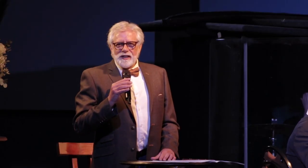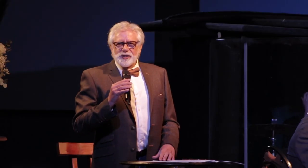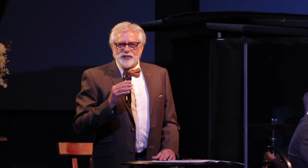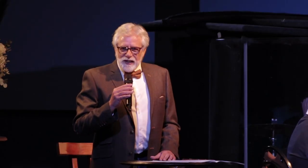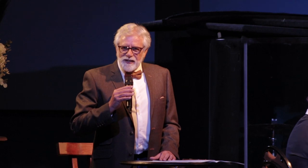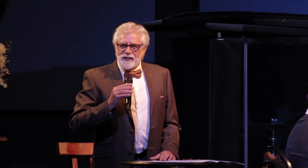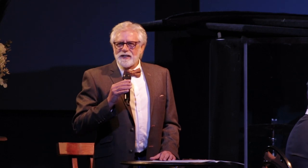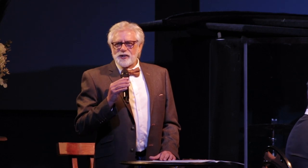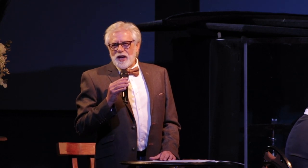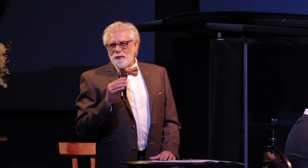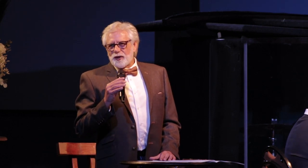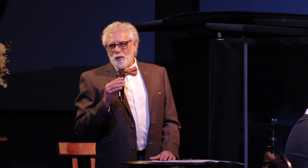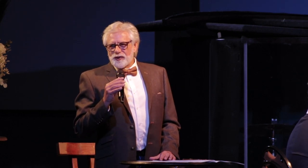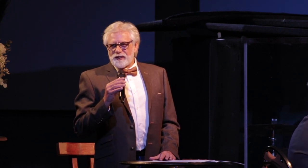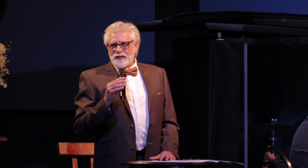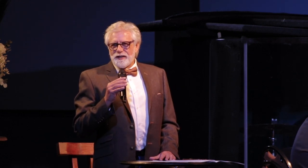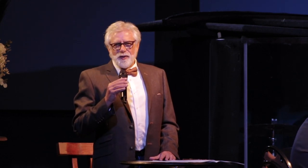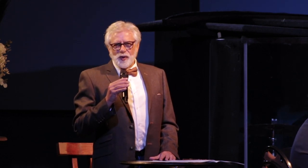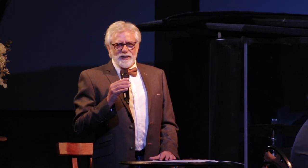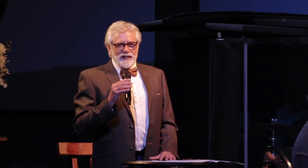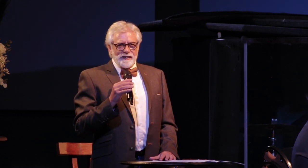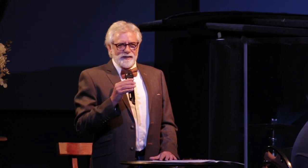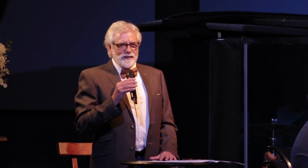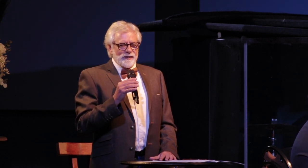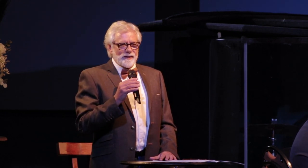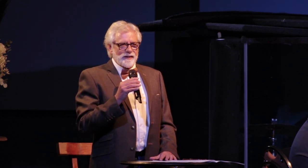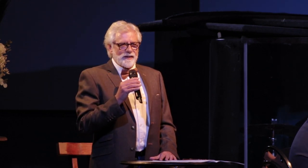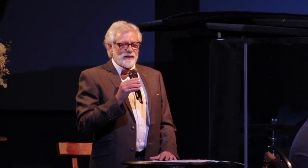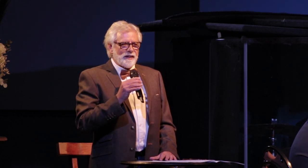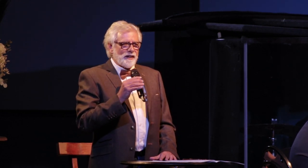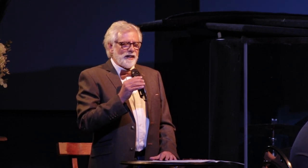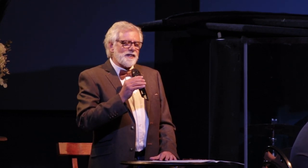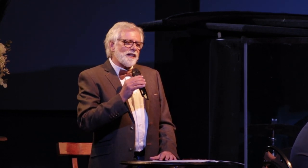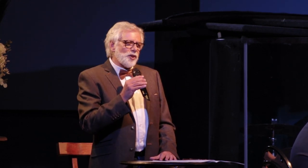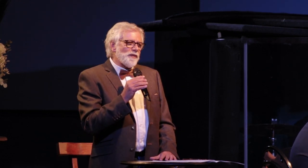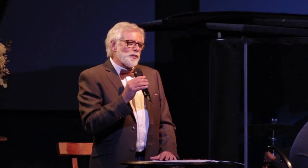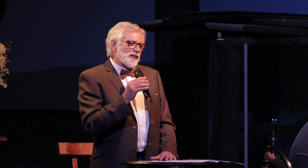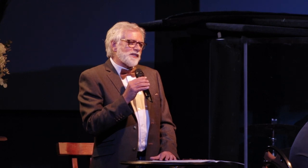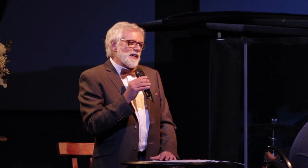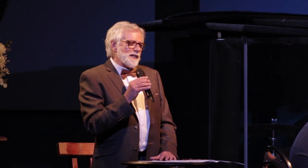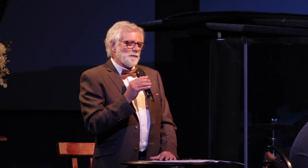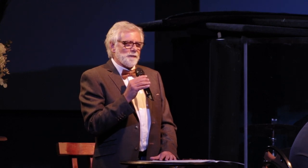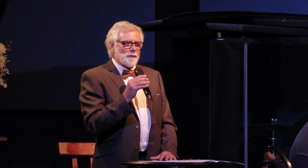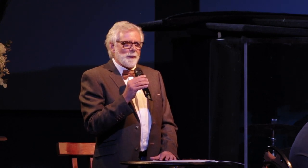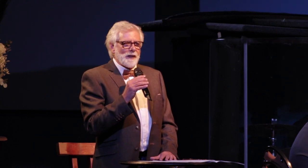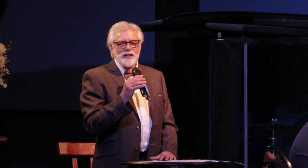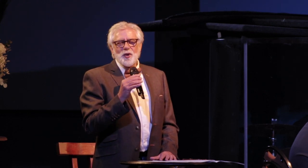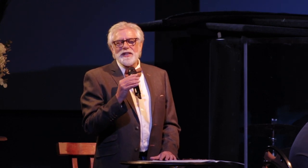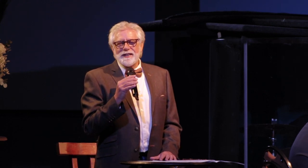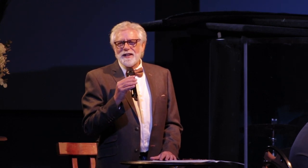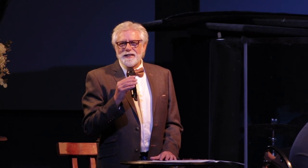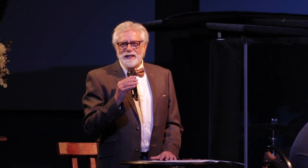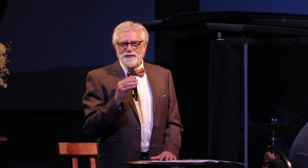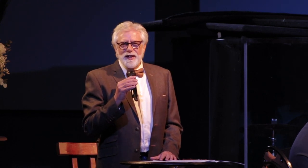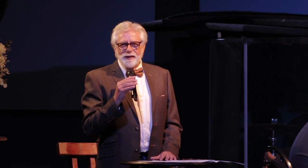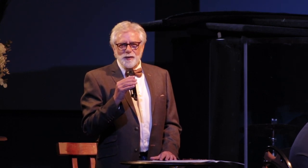Paul, sing saam met ons die volgende lied. Het jy alle doofen oor sing? As jy